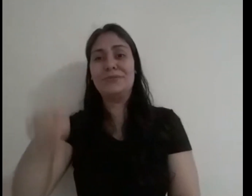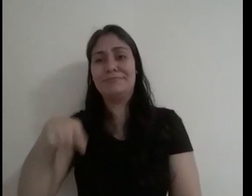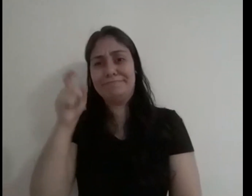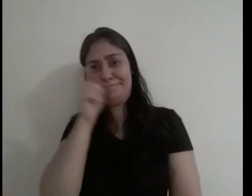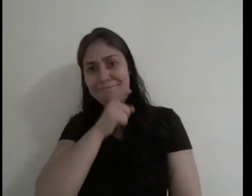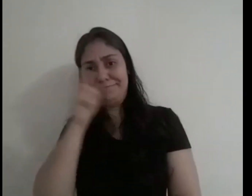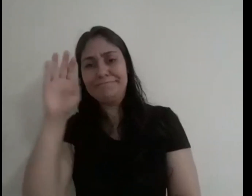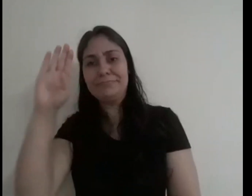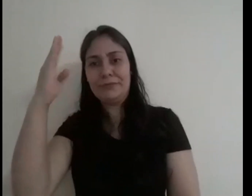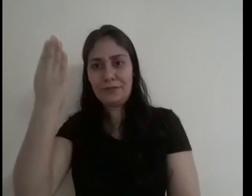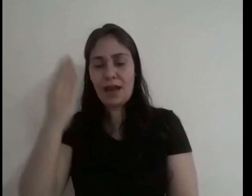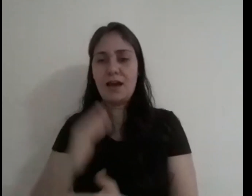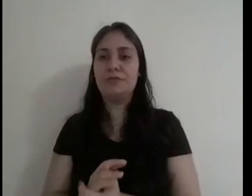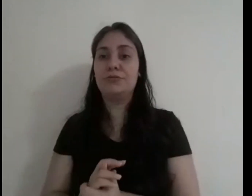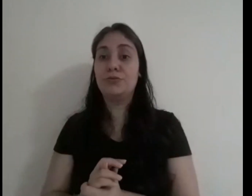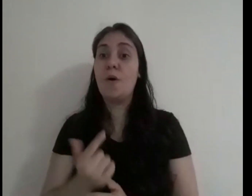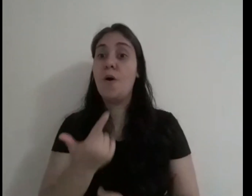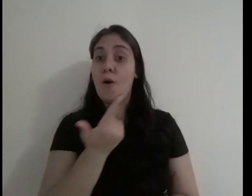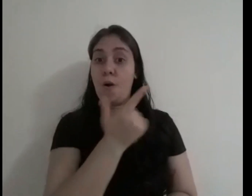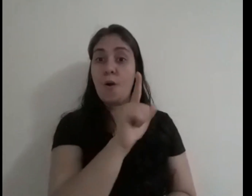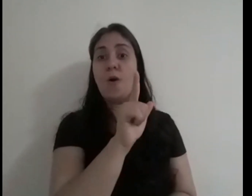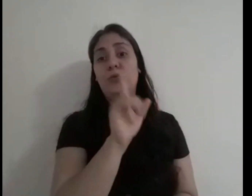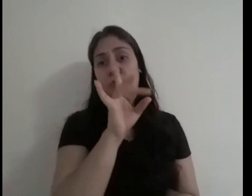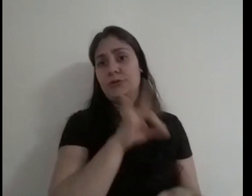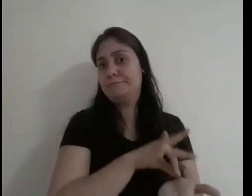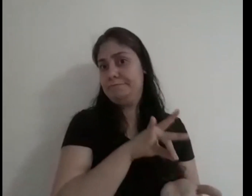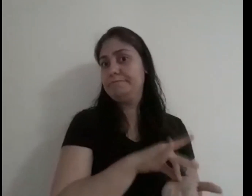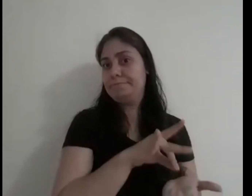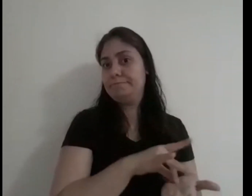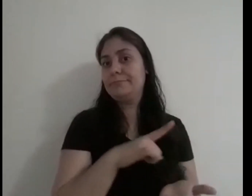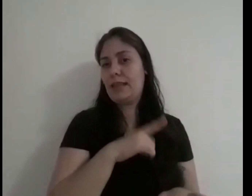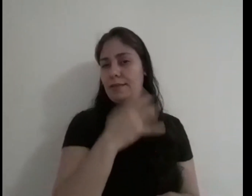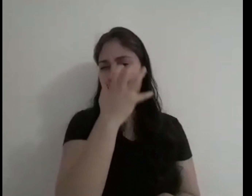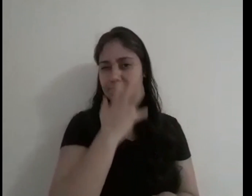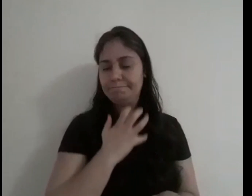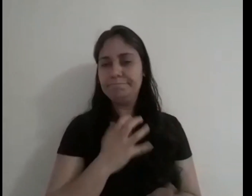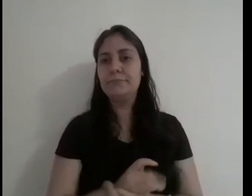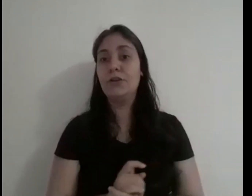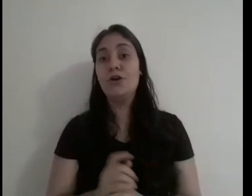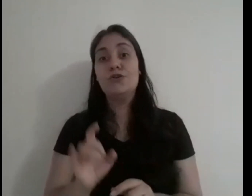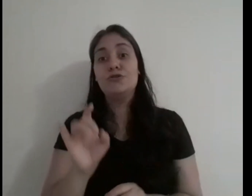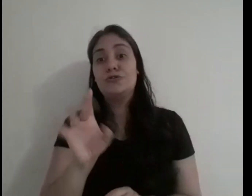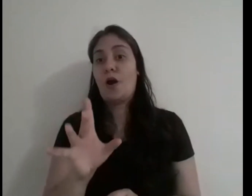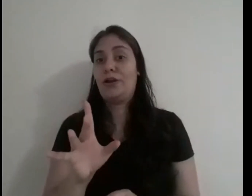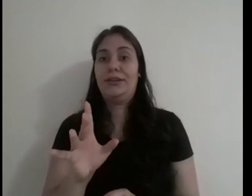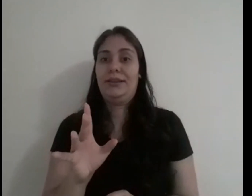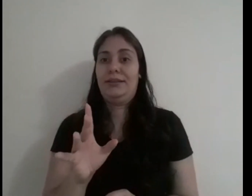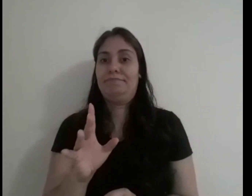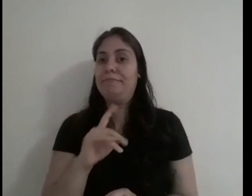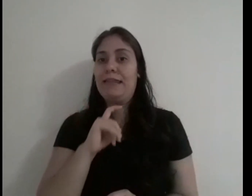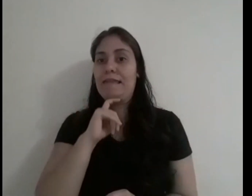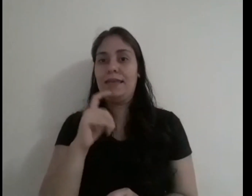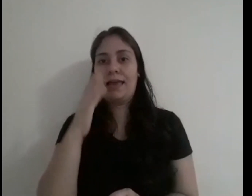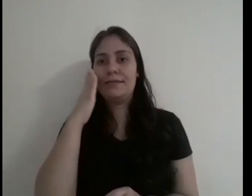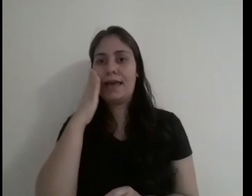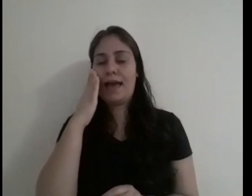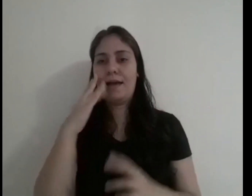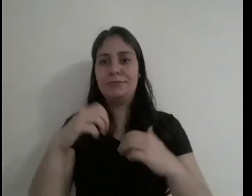eram falsos e outros eram verdadeiros, sérios. Mas, as